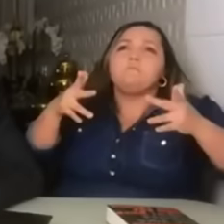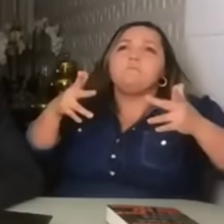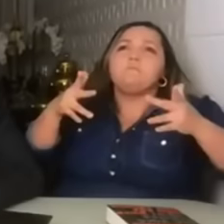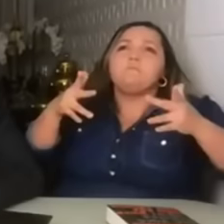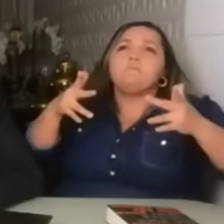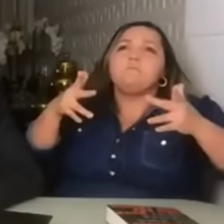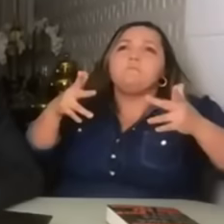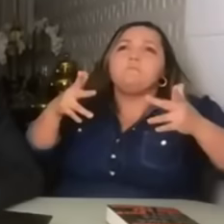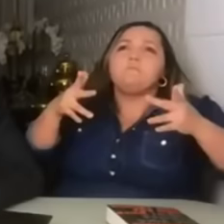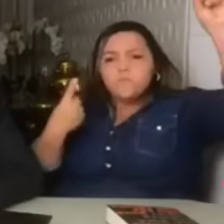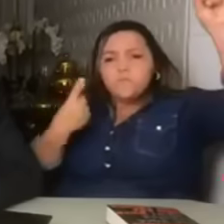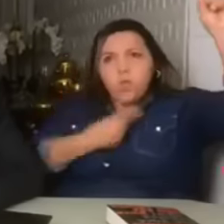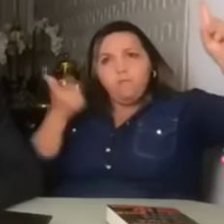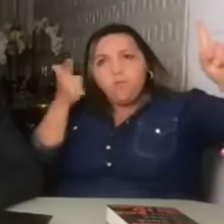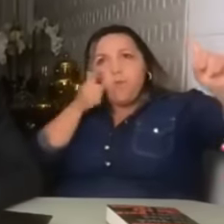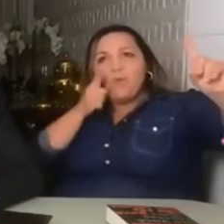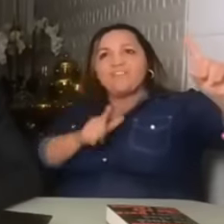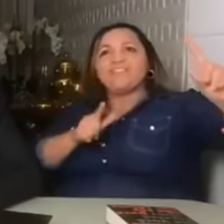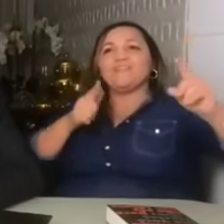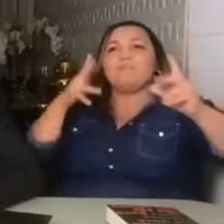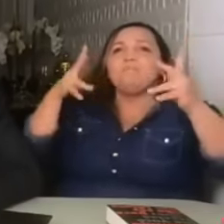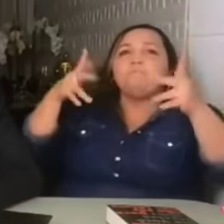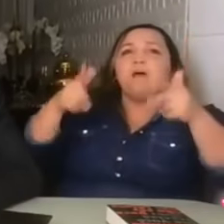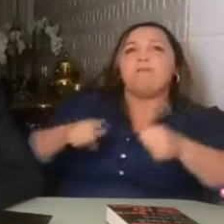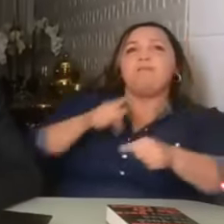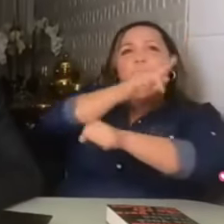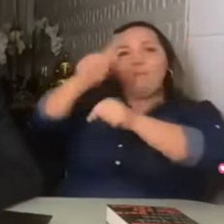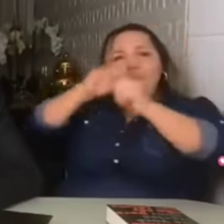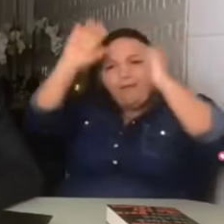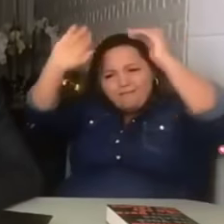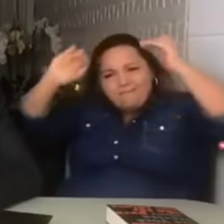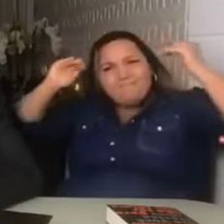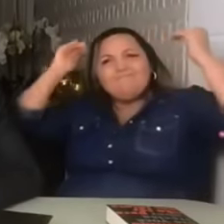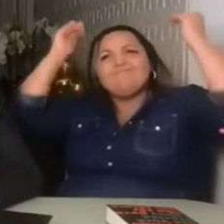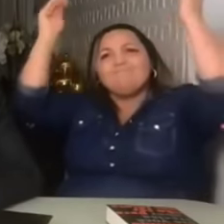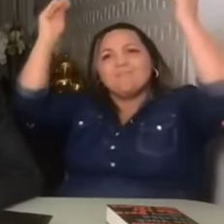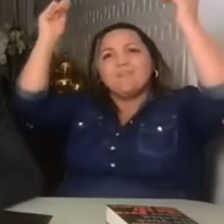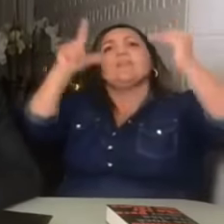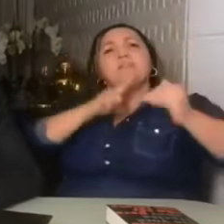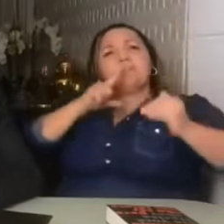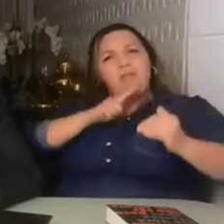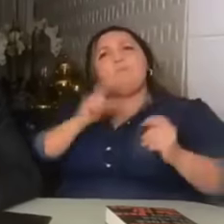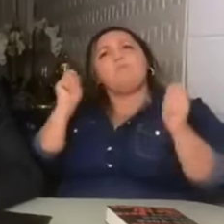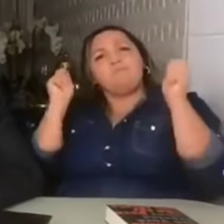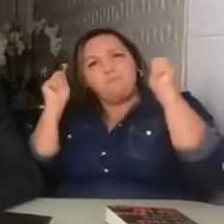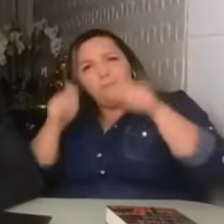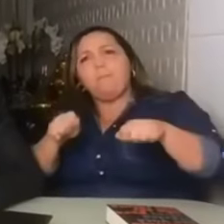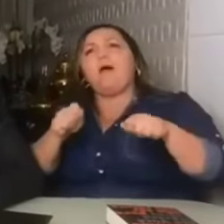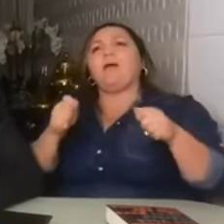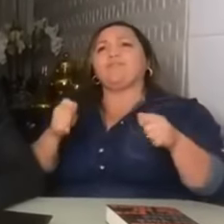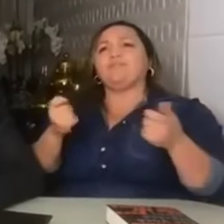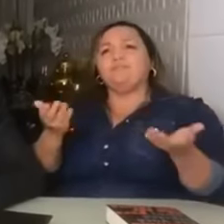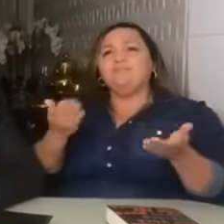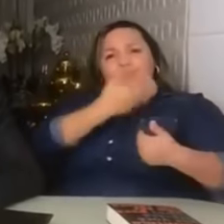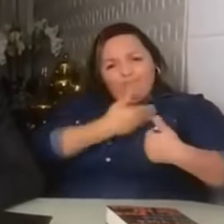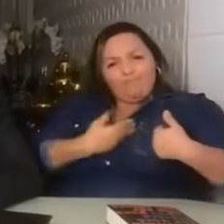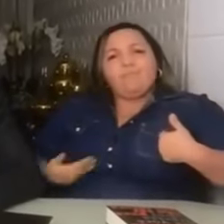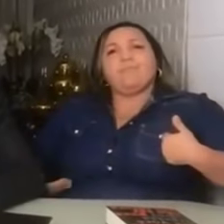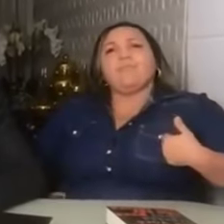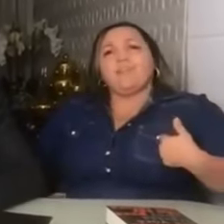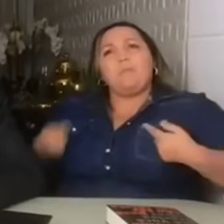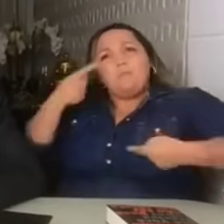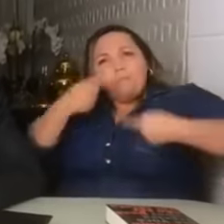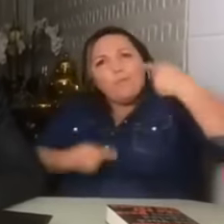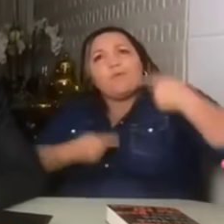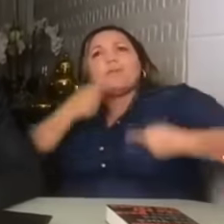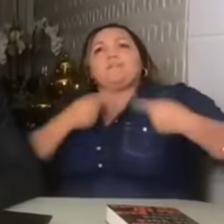vontade... Temos condições de governabilidade, dadas os contatos que fizermos ao